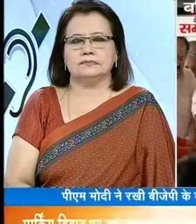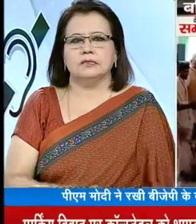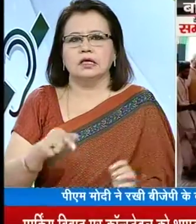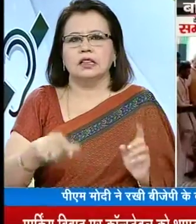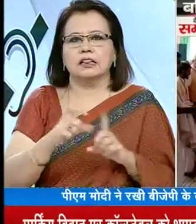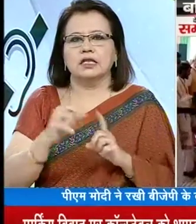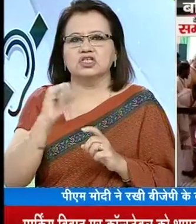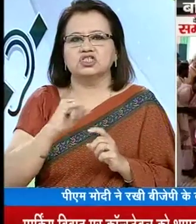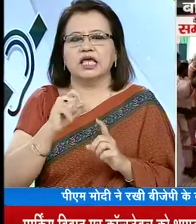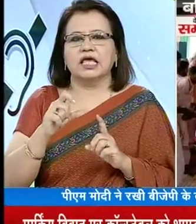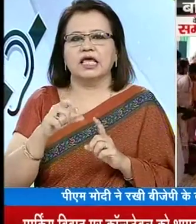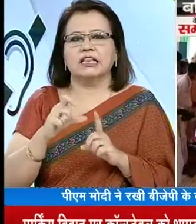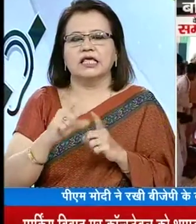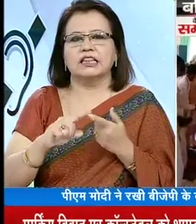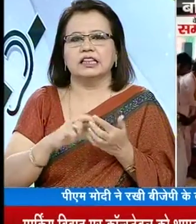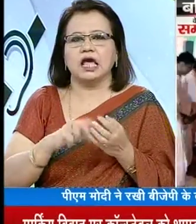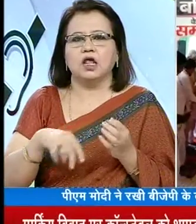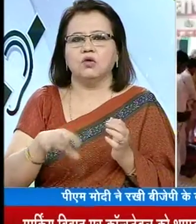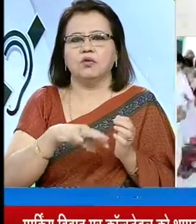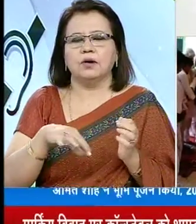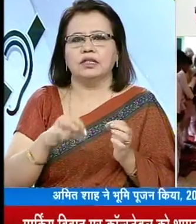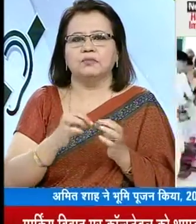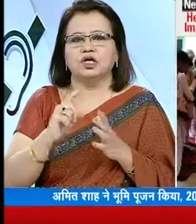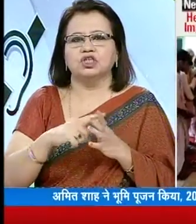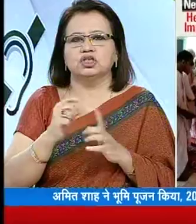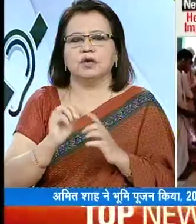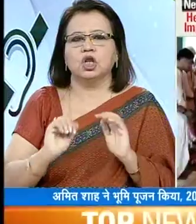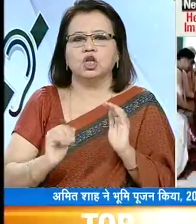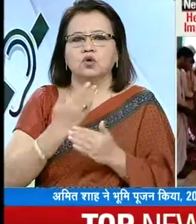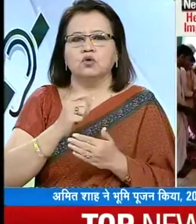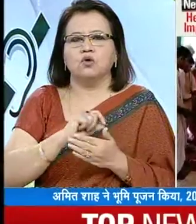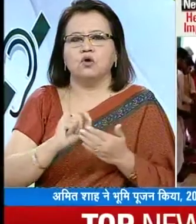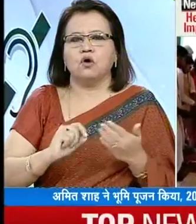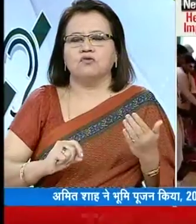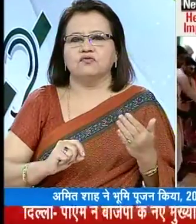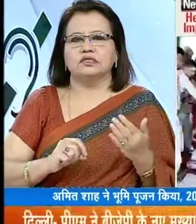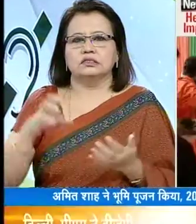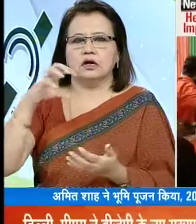दिली में छेन दीन दियाल उपात्याइमार पर आज बीजेपी के नए दफ्तर की आथारशिला रखी गई